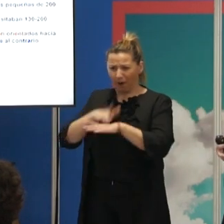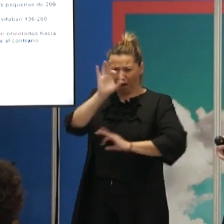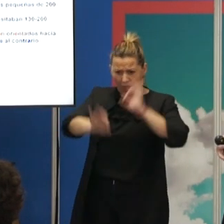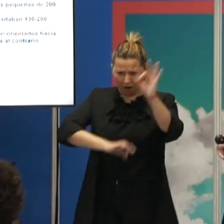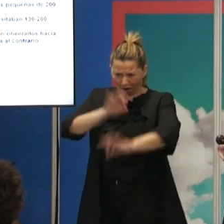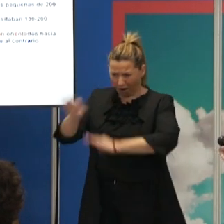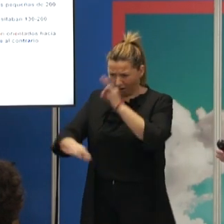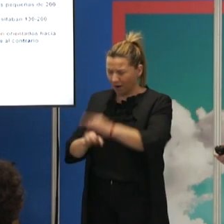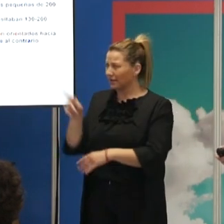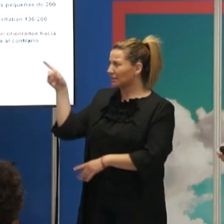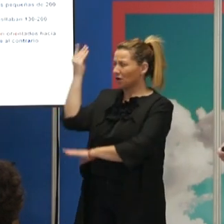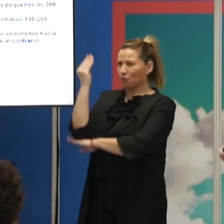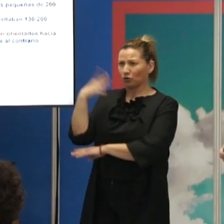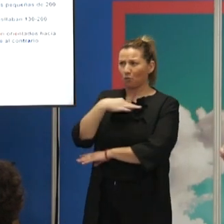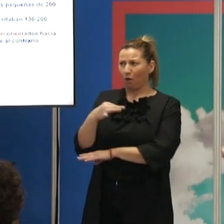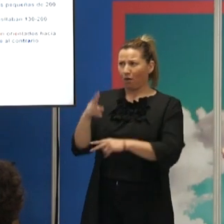un monumento de este estilo.